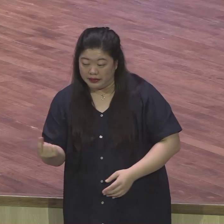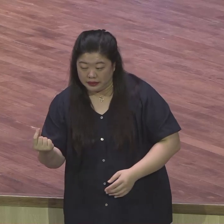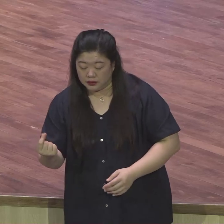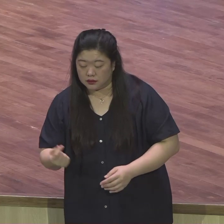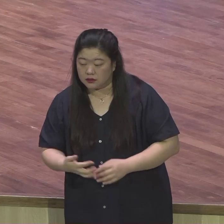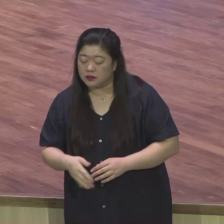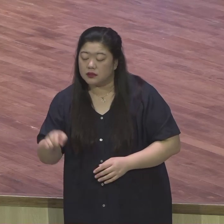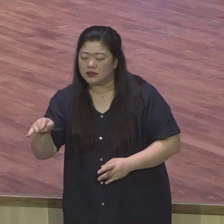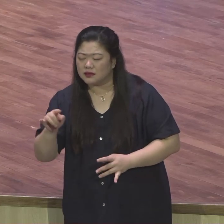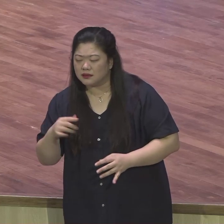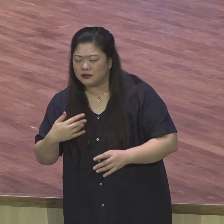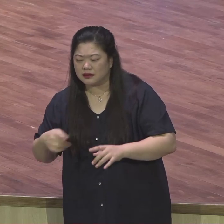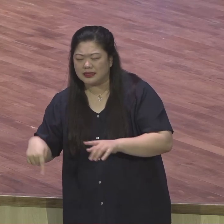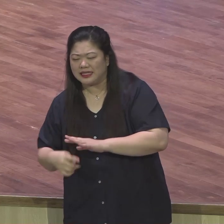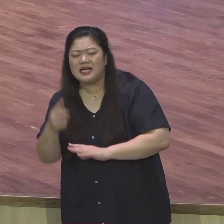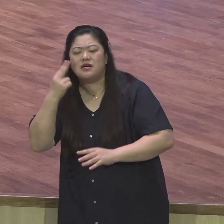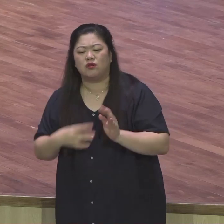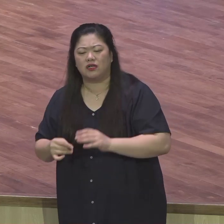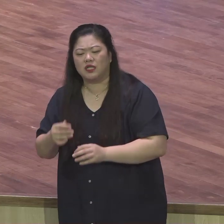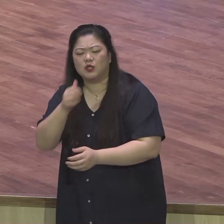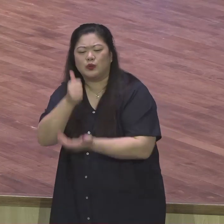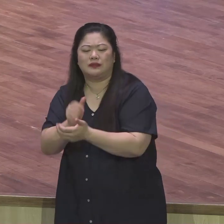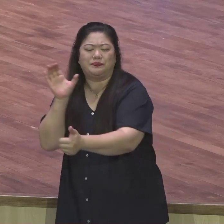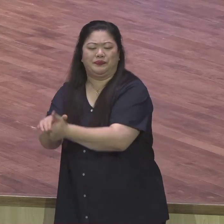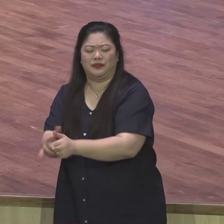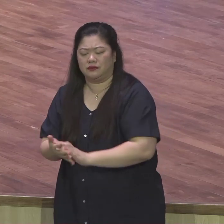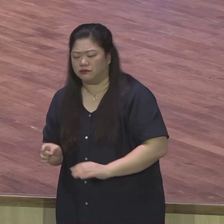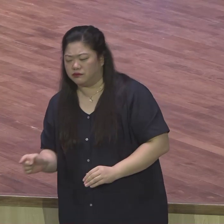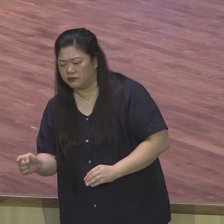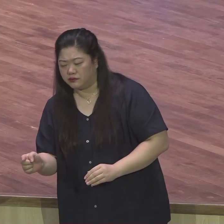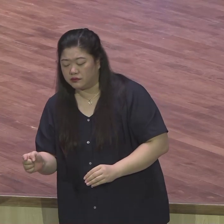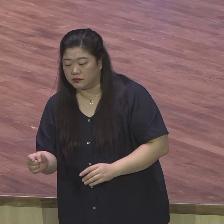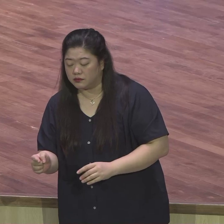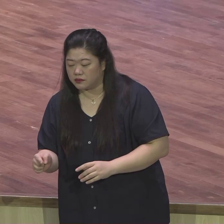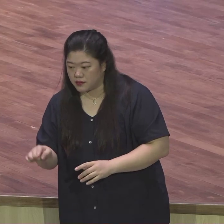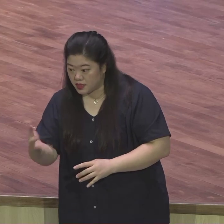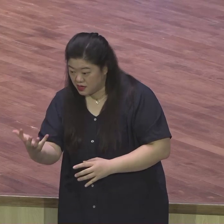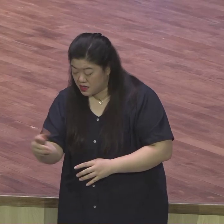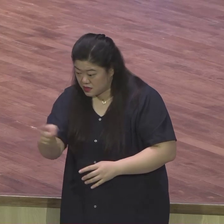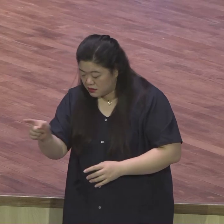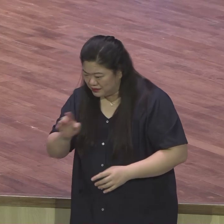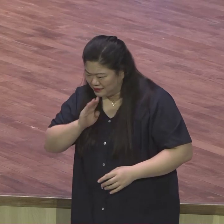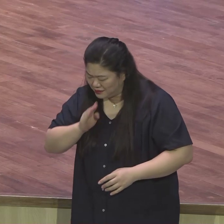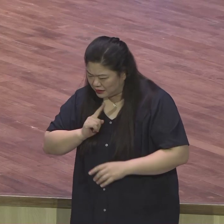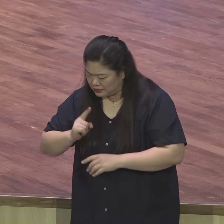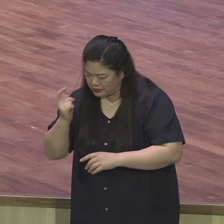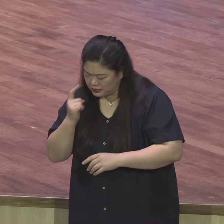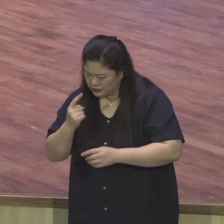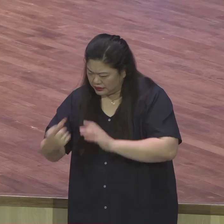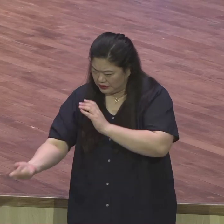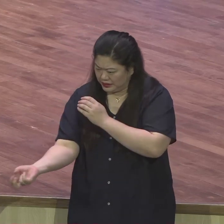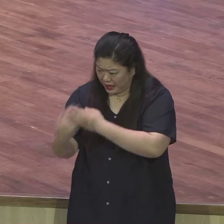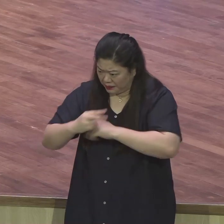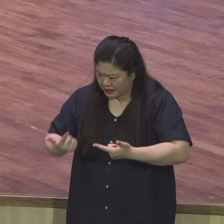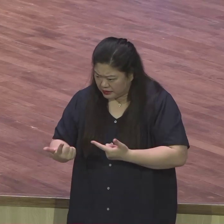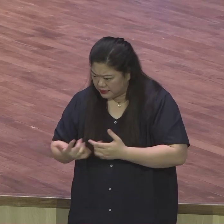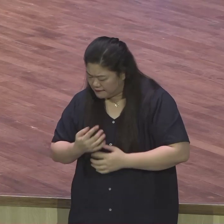알게 됩니다. 그래서 변함인을 데리고 오면 정탐꾼이 아니라는 사실을 증명하는